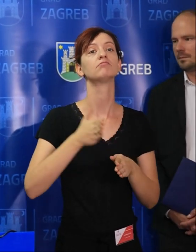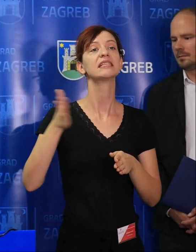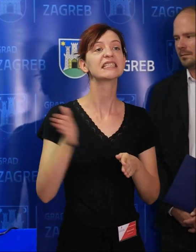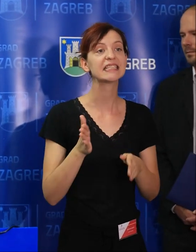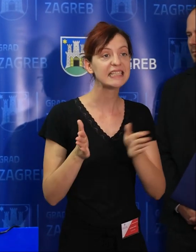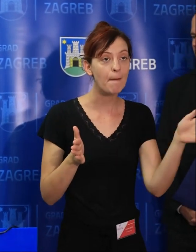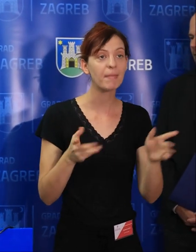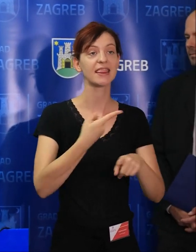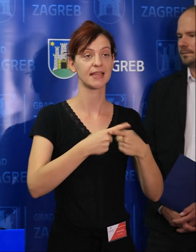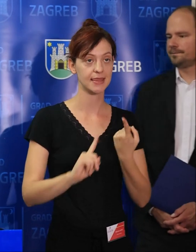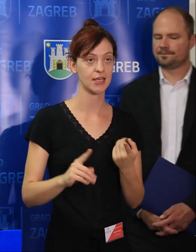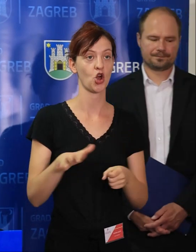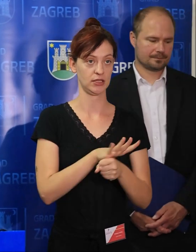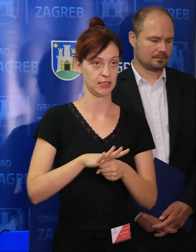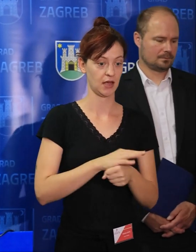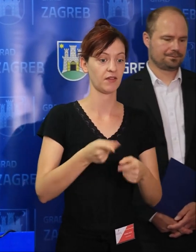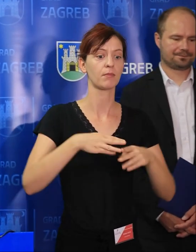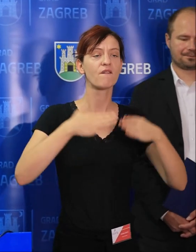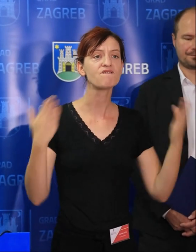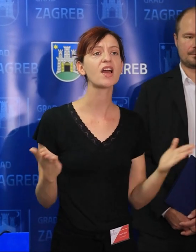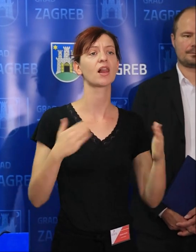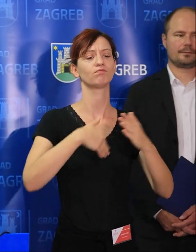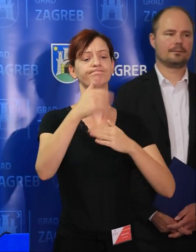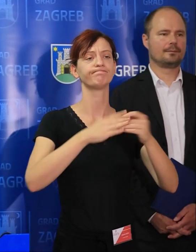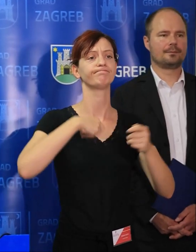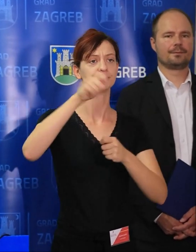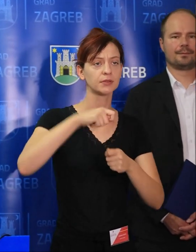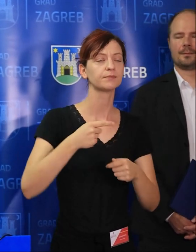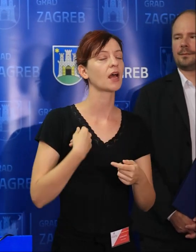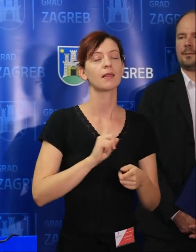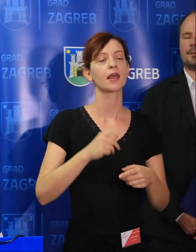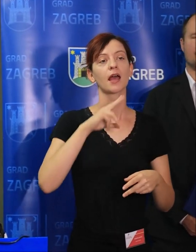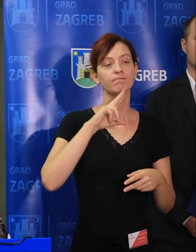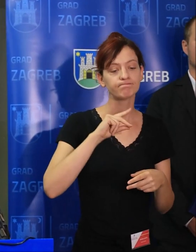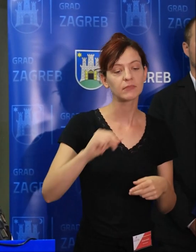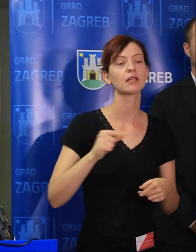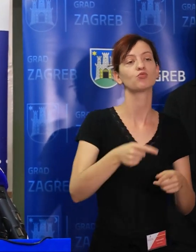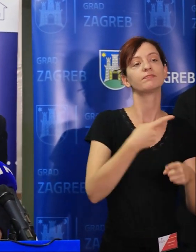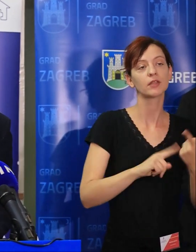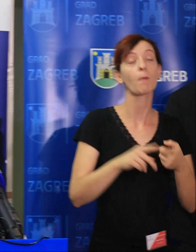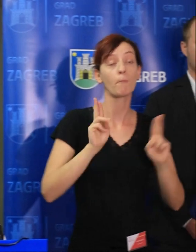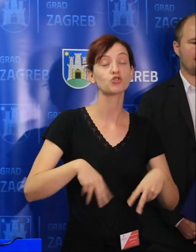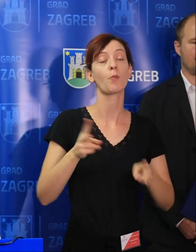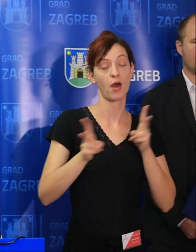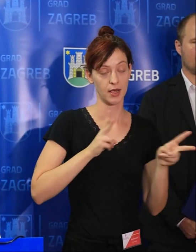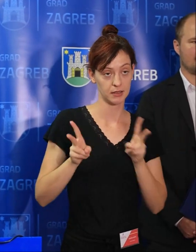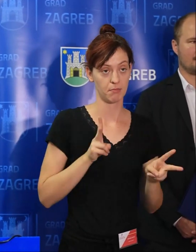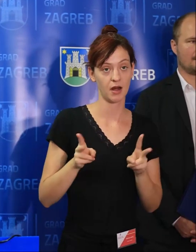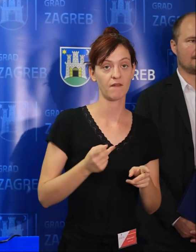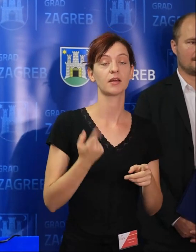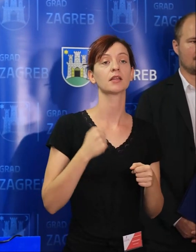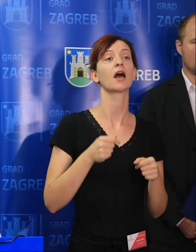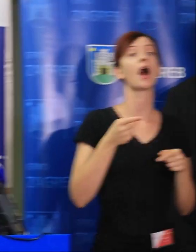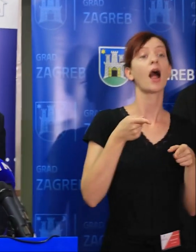Imaju dosta, isto tako veliko izgrađeno. Sada ne idem u detalje, o tome ćemo možemo i detaljnije raspravljati. Tu će i zavze